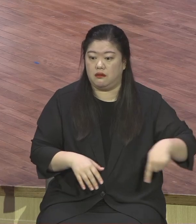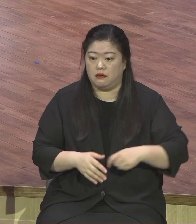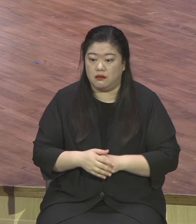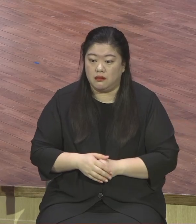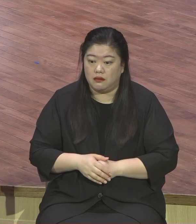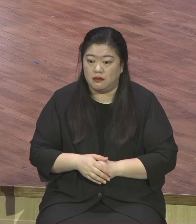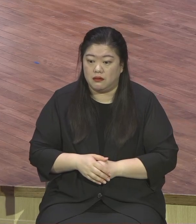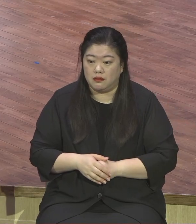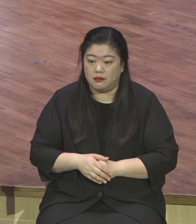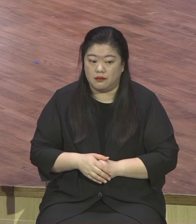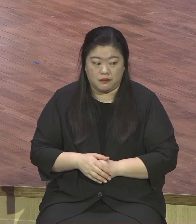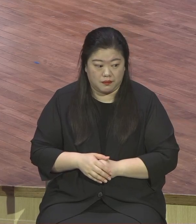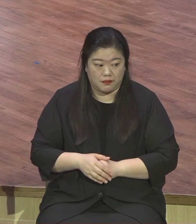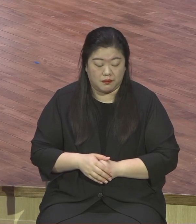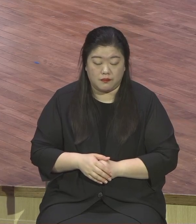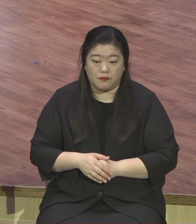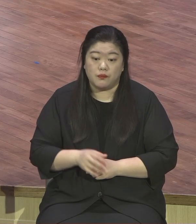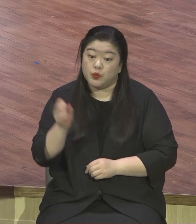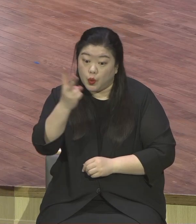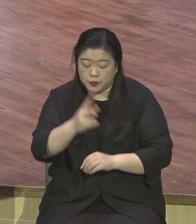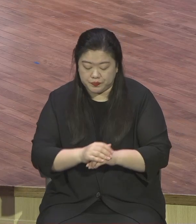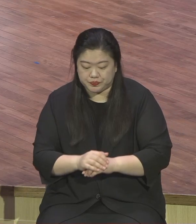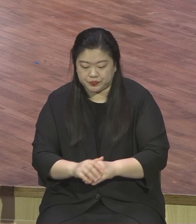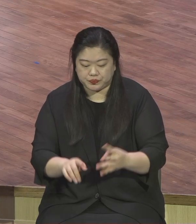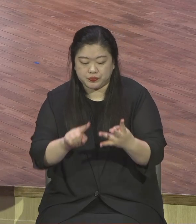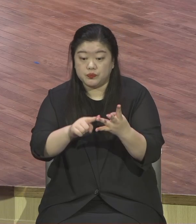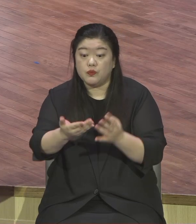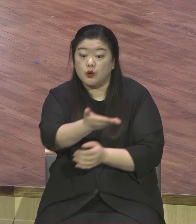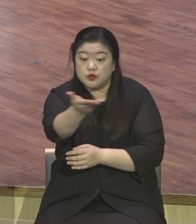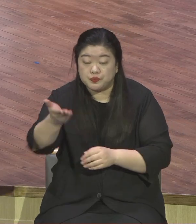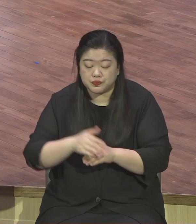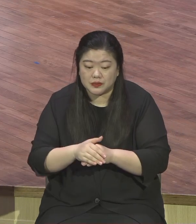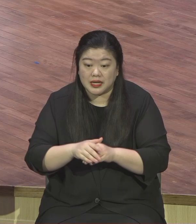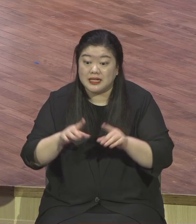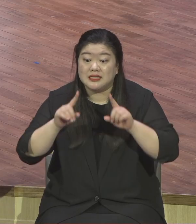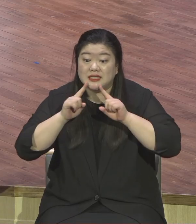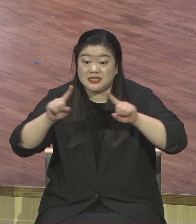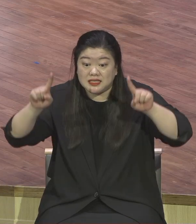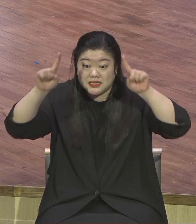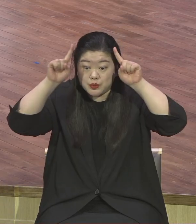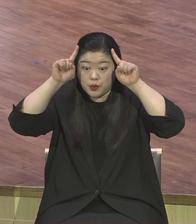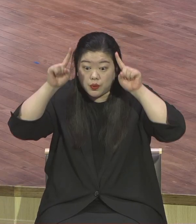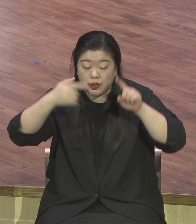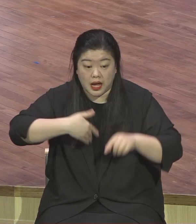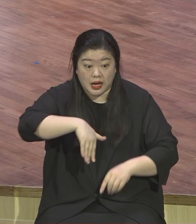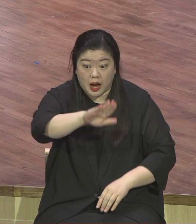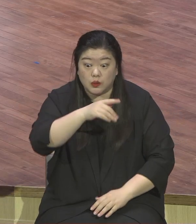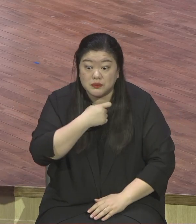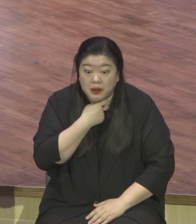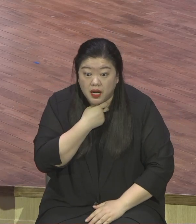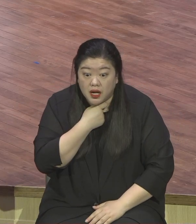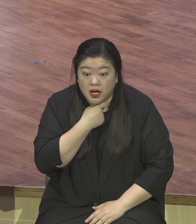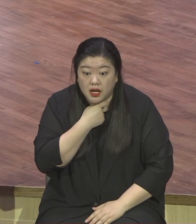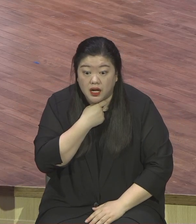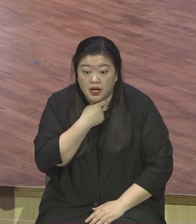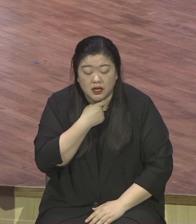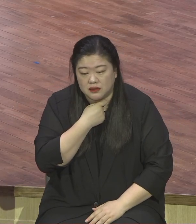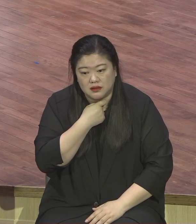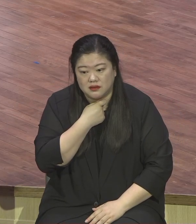예수 영접하는 순간에 지옥 못 가요 가고 싶어도 못 가요 못 가게 돼 있어요 여러분 예수 영접하는